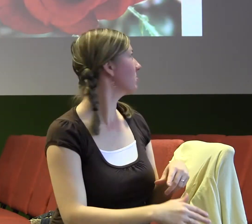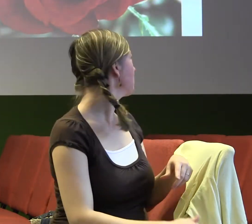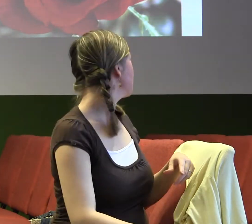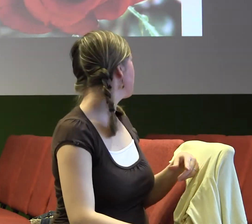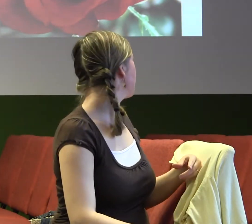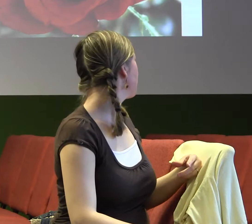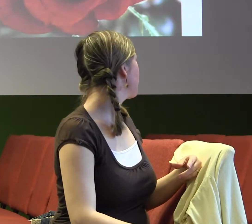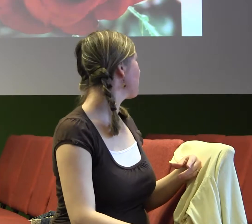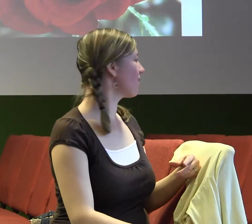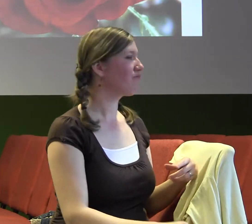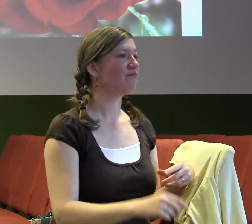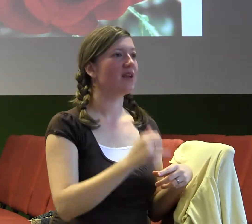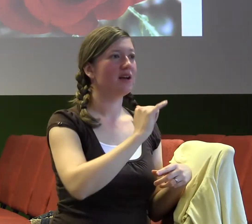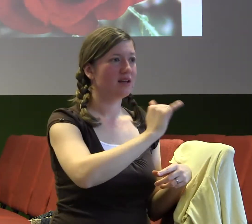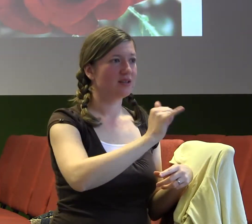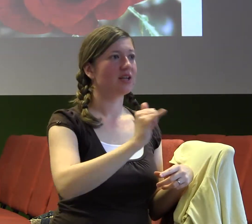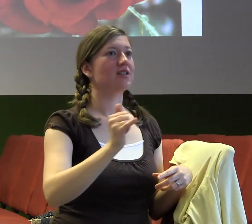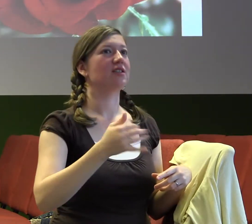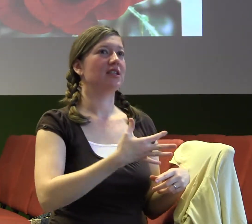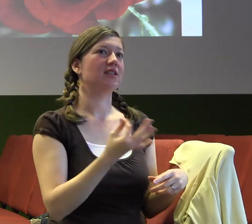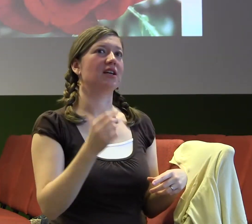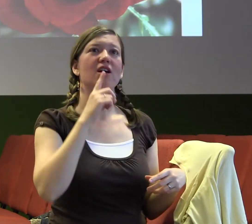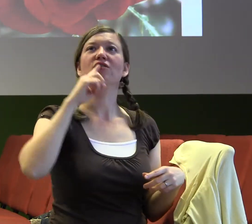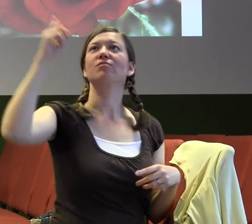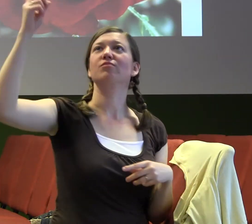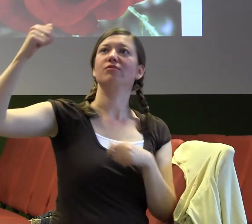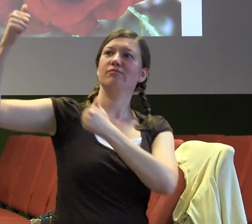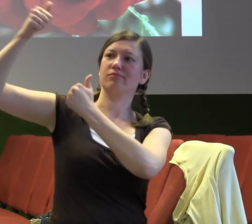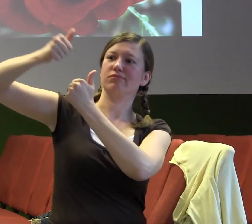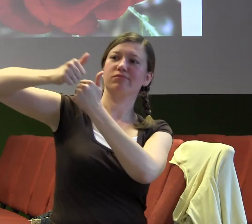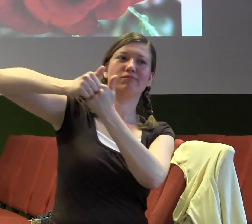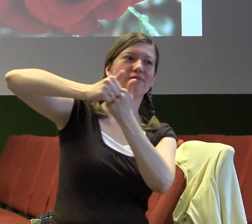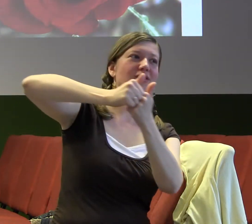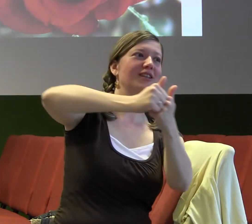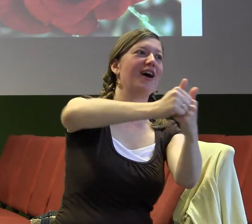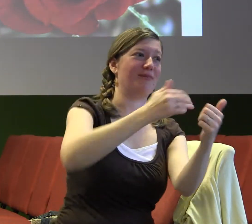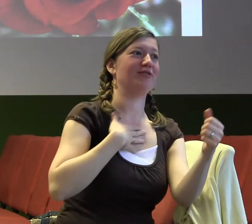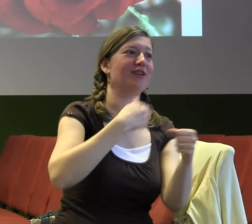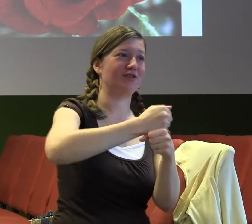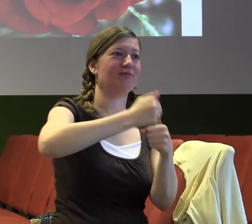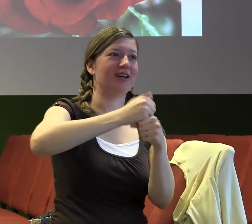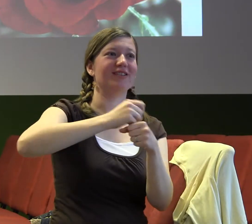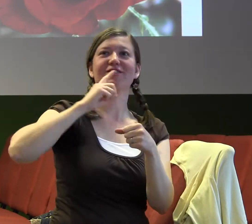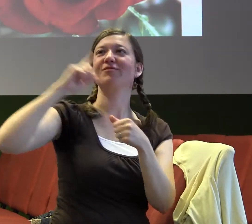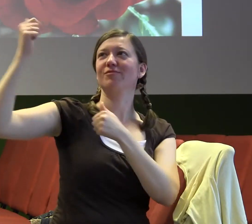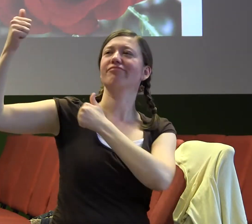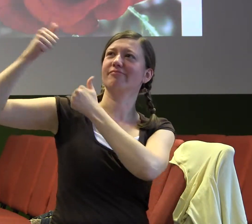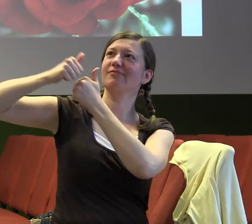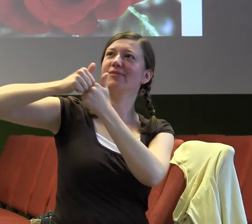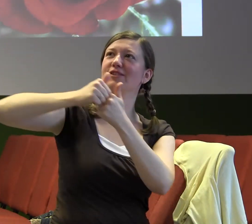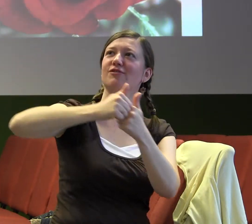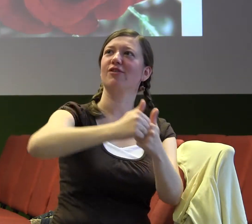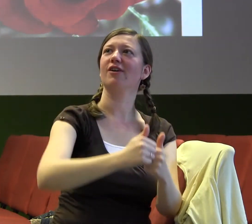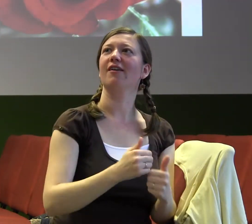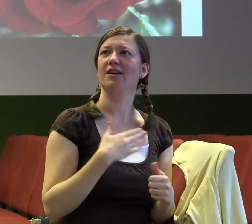náma a může nás držet za ruku, tak co všechno s Bohem v práci můžeme dělat. První věc je, že můžeme dělat svou práci